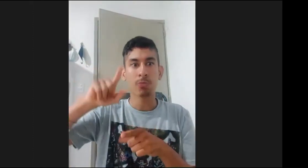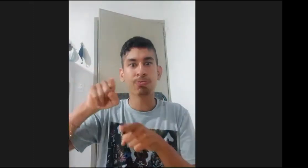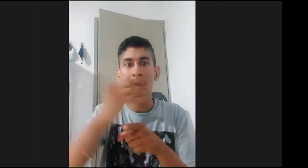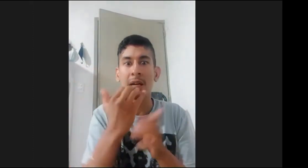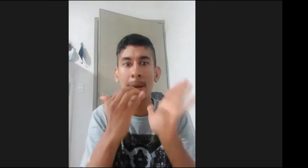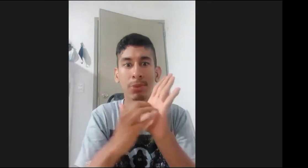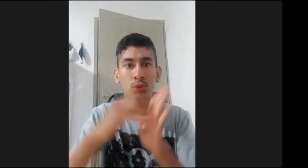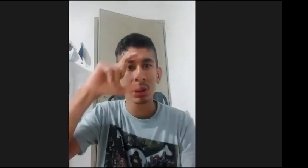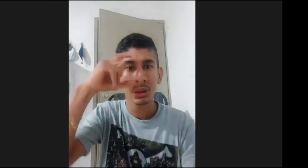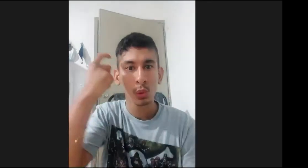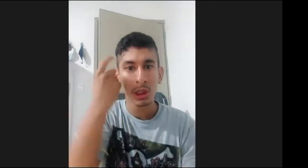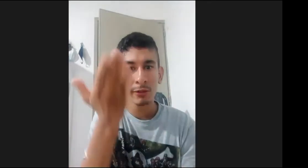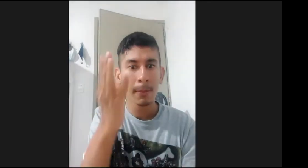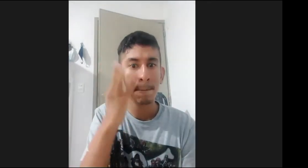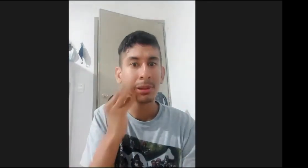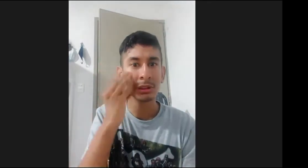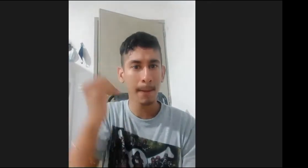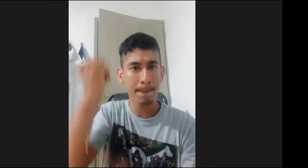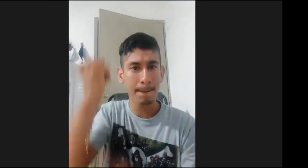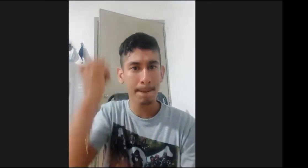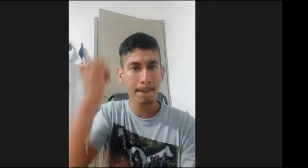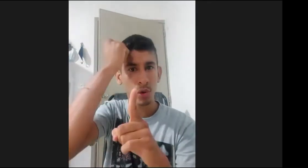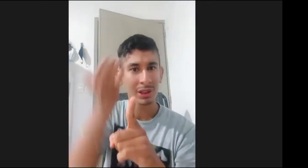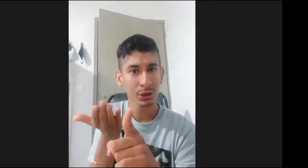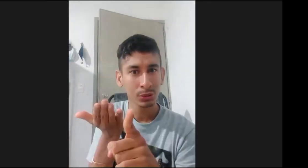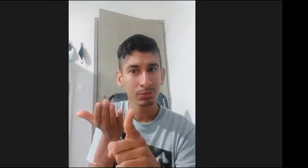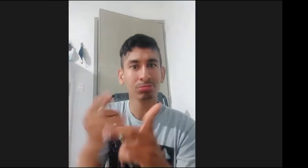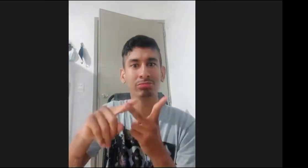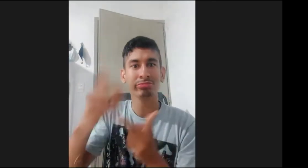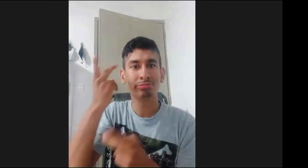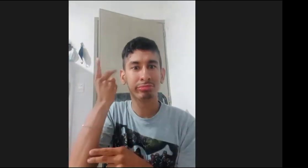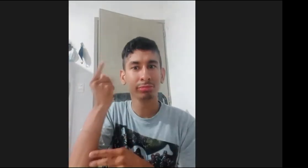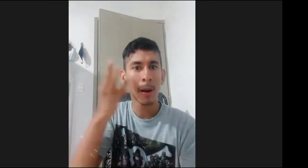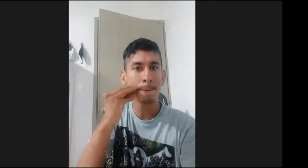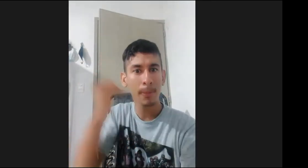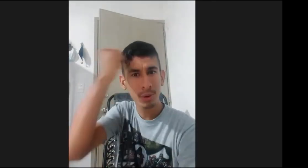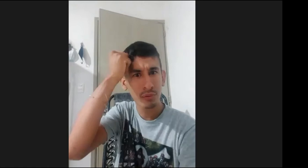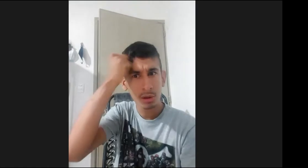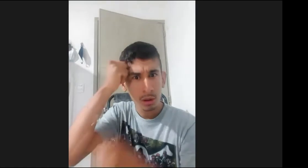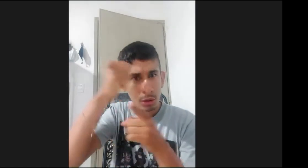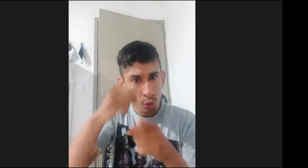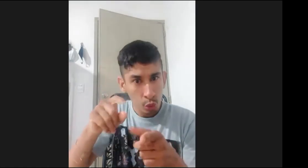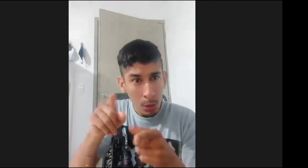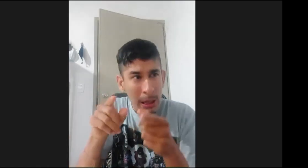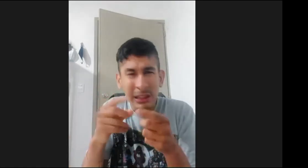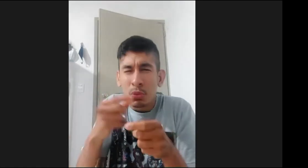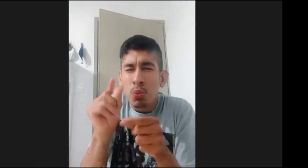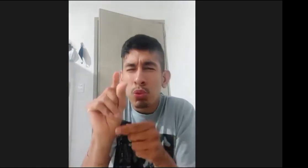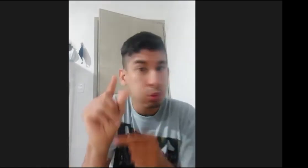pleno goce y el pleno acceso por ejemplo la experiencia del profesor Rubén Cacciotis podemos verla claramente o también